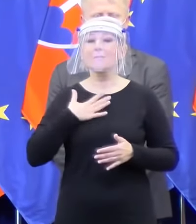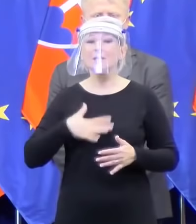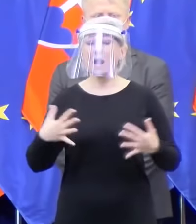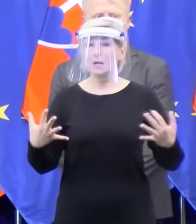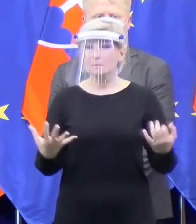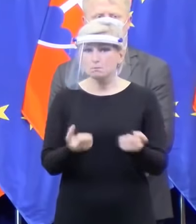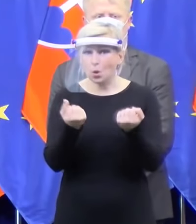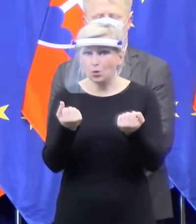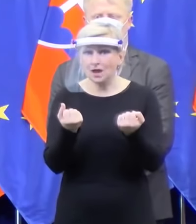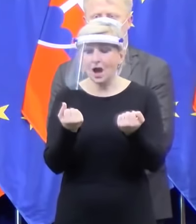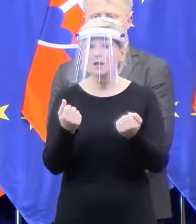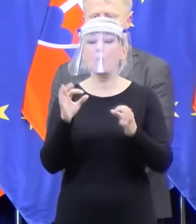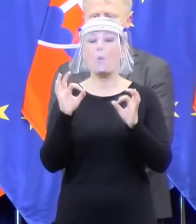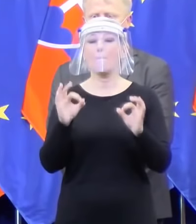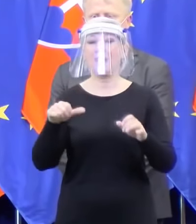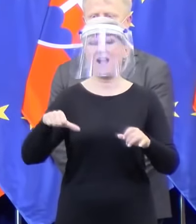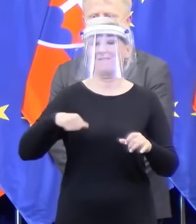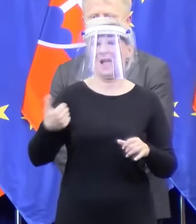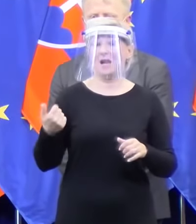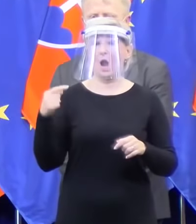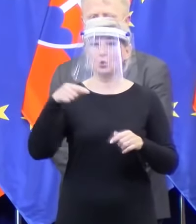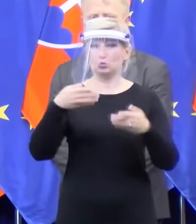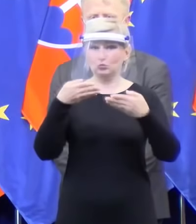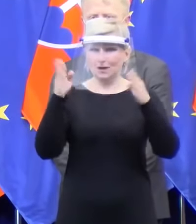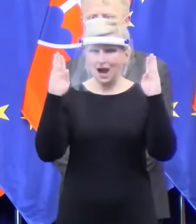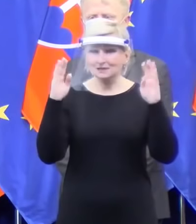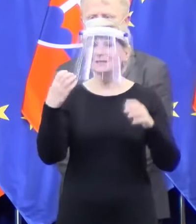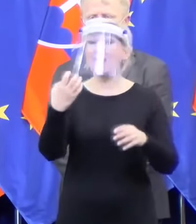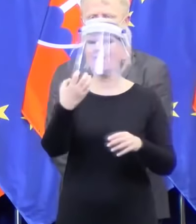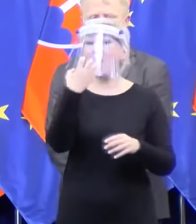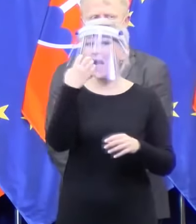v Bratislave. a respirátory sú tu. Ďakujem pekne.